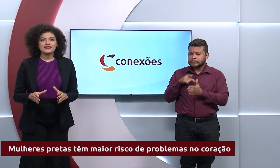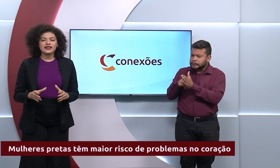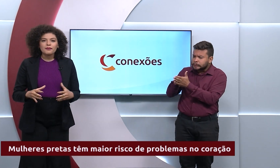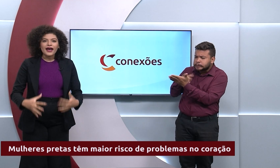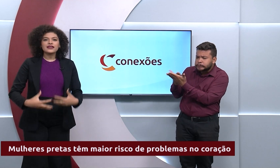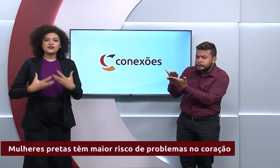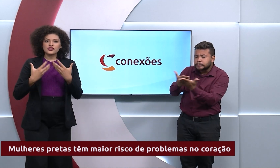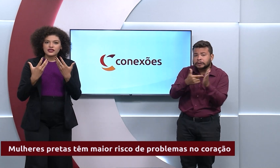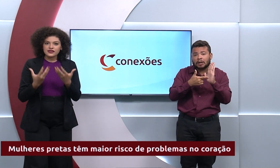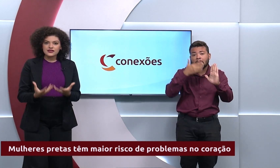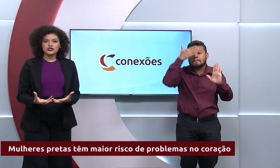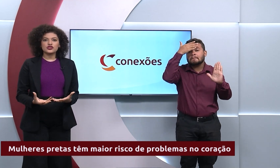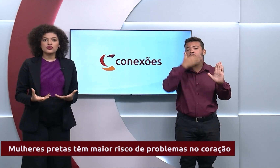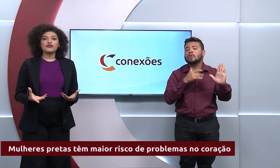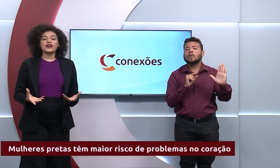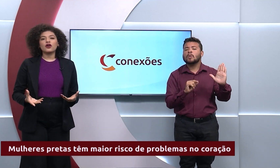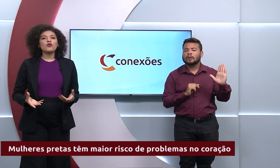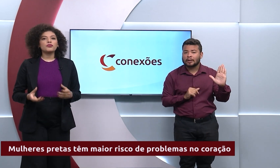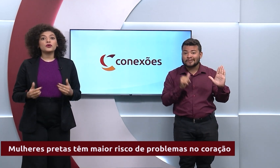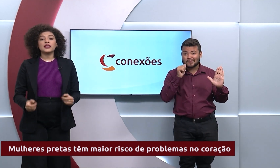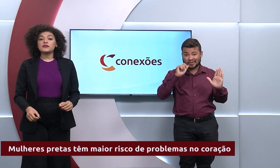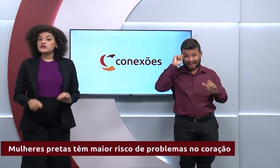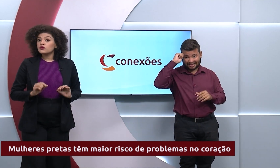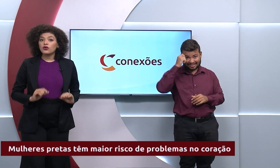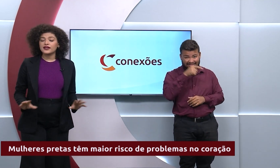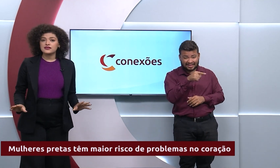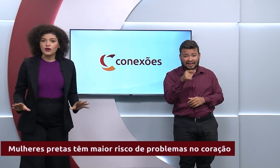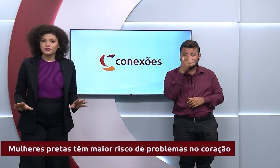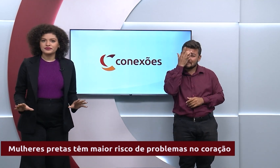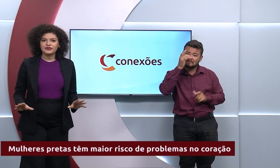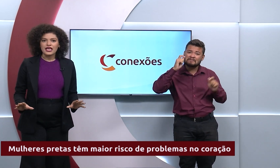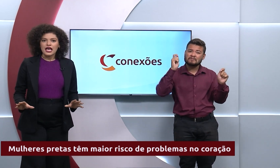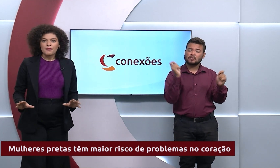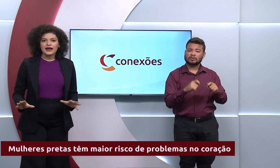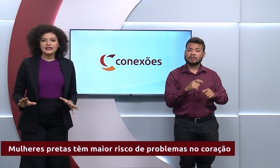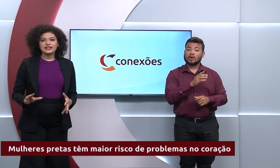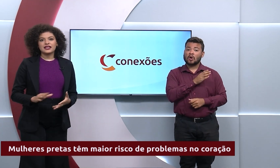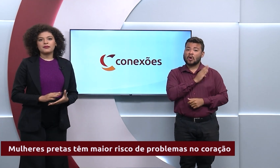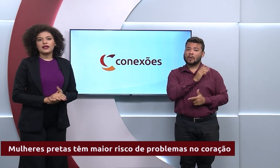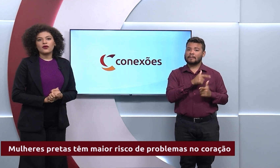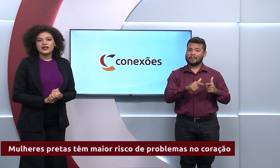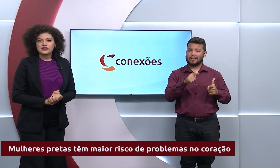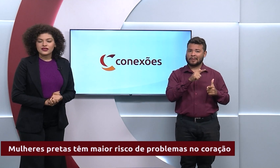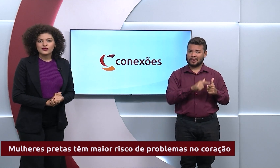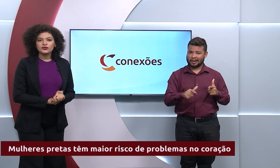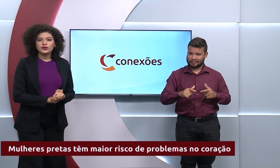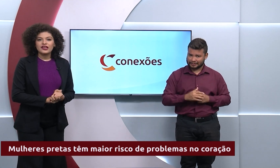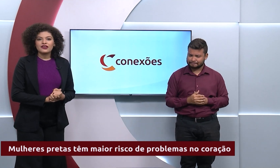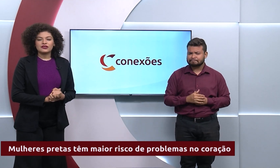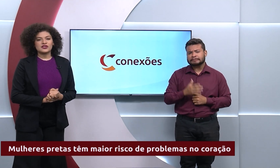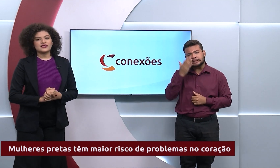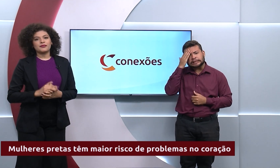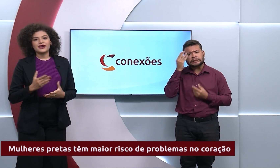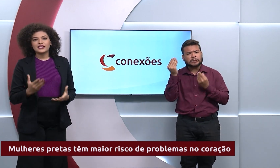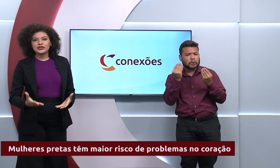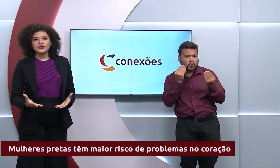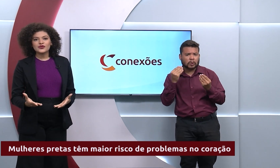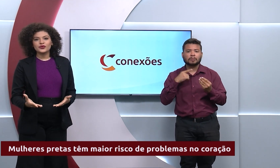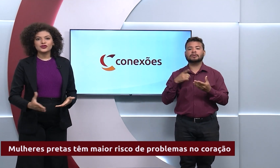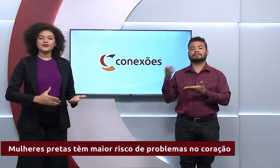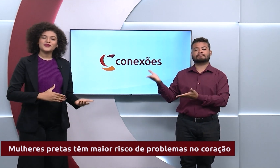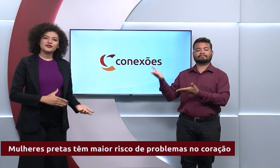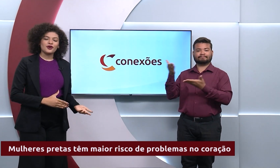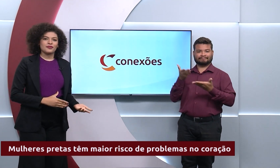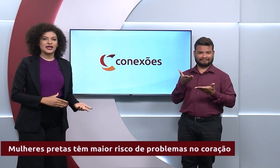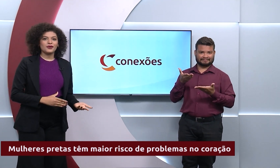negras têm mais chance de sofrer com problemas no coração. Para entender melhor esse assunto, vamos receber aqui no